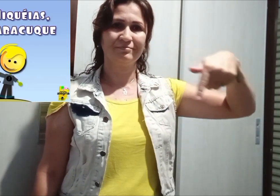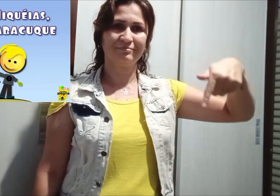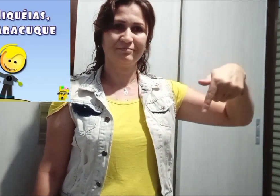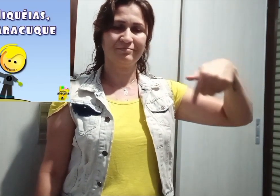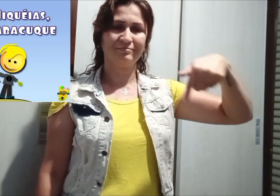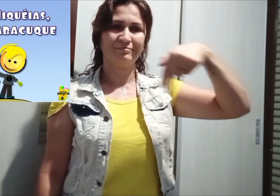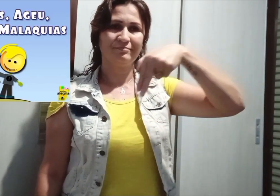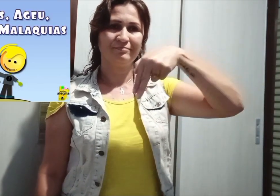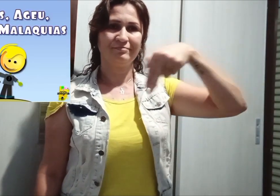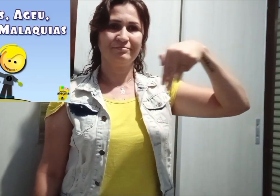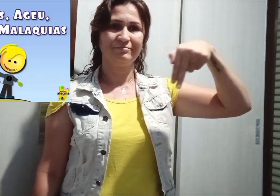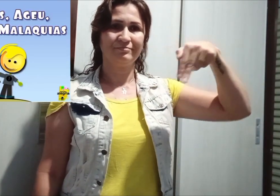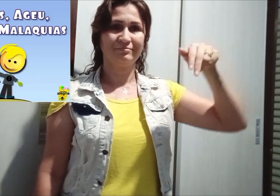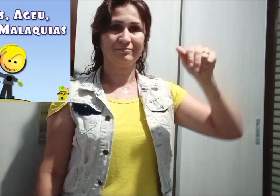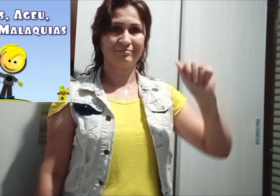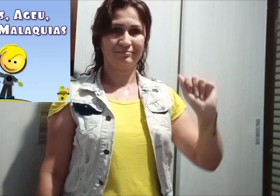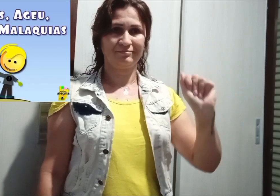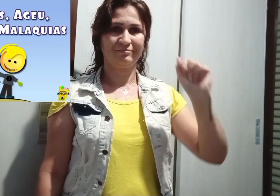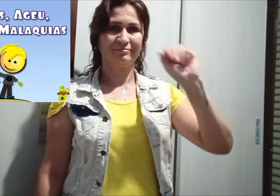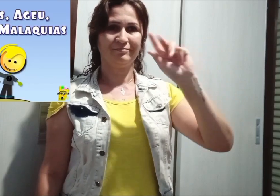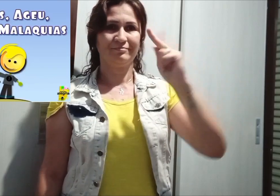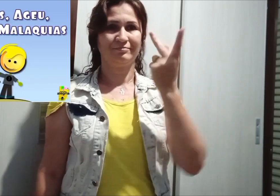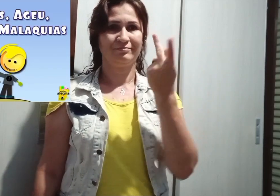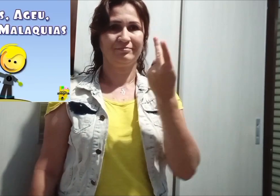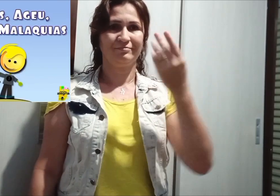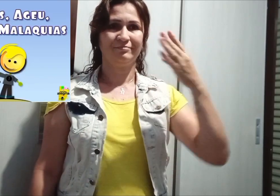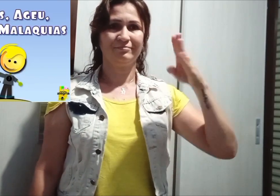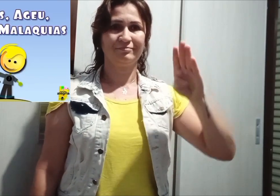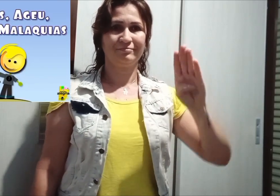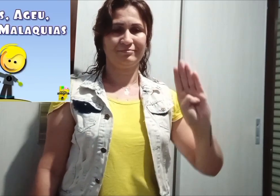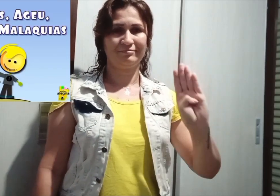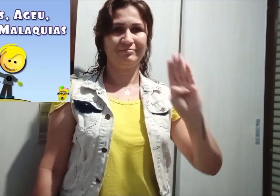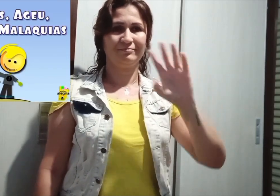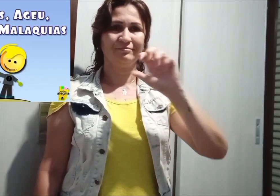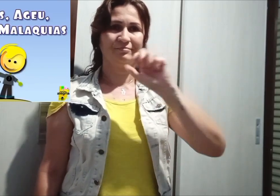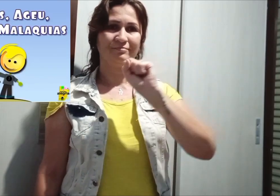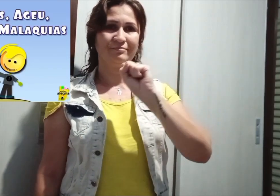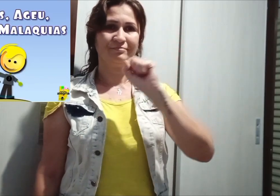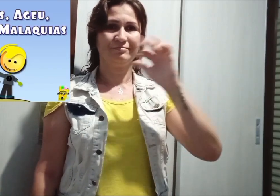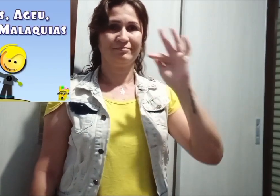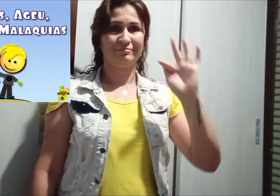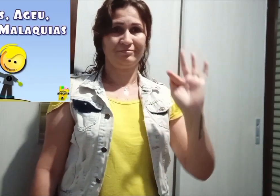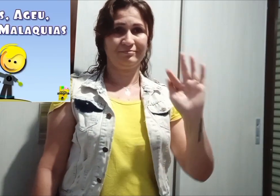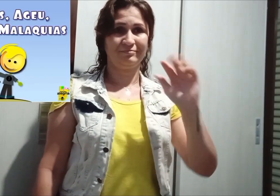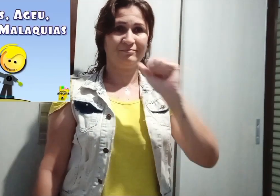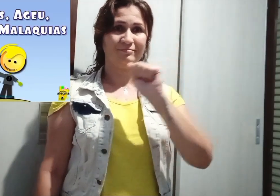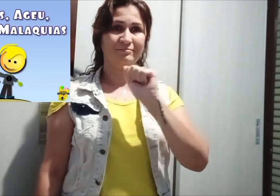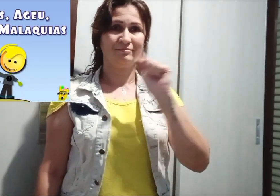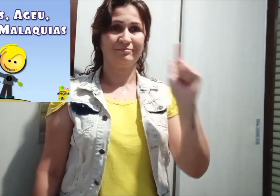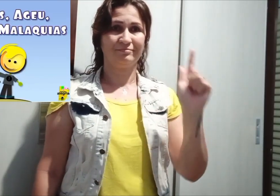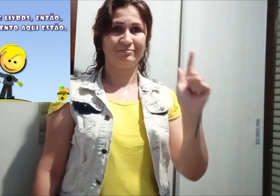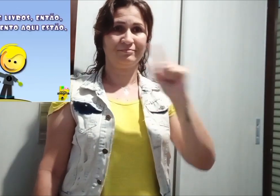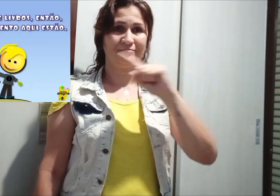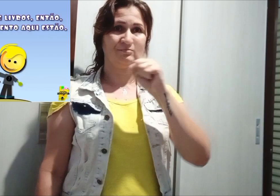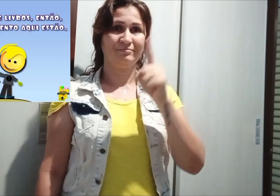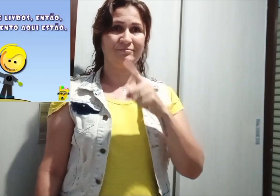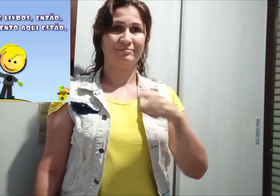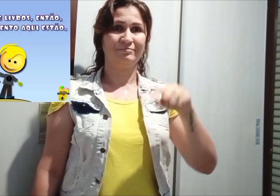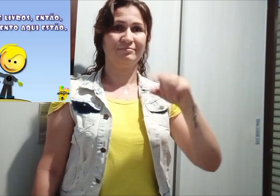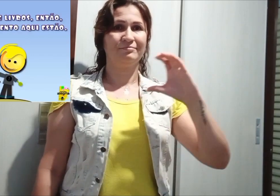Abacuque, Sofonias, Acheus, Zacarias, Malaquias, Os